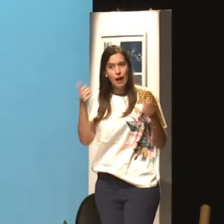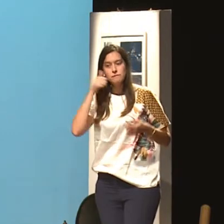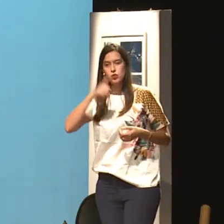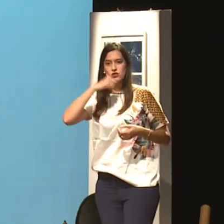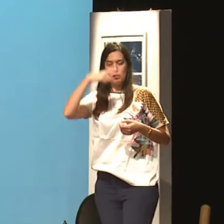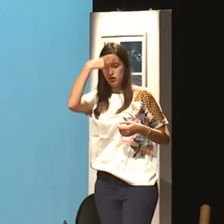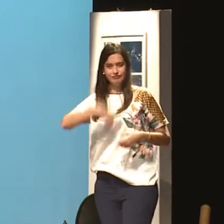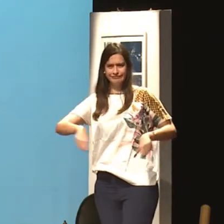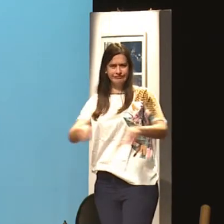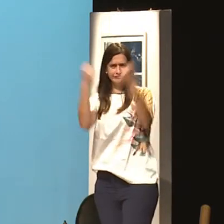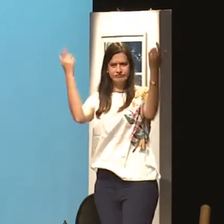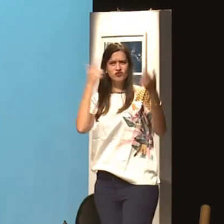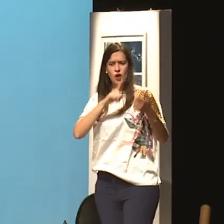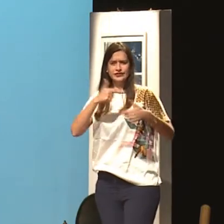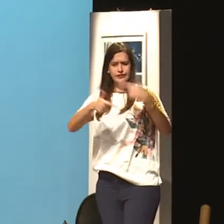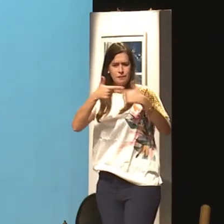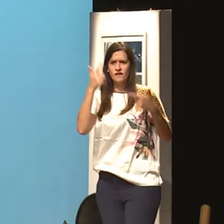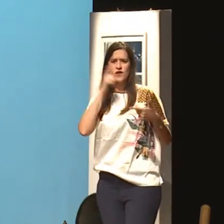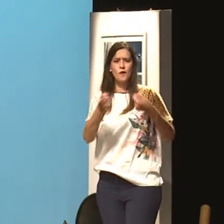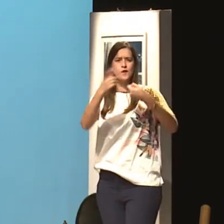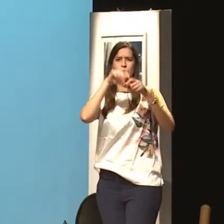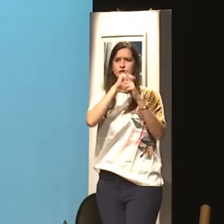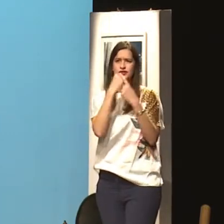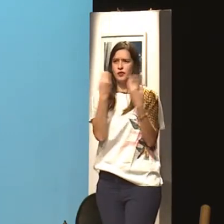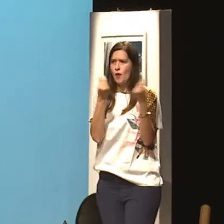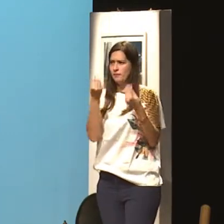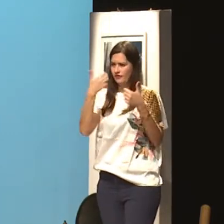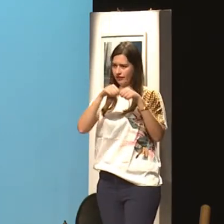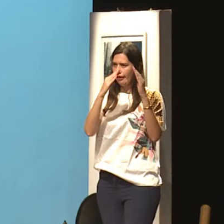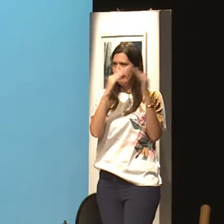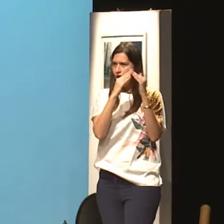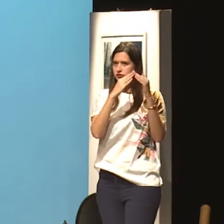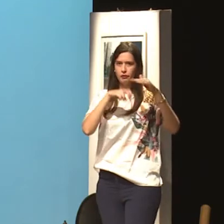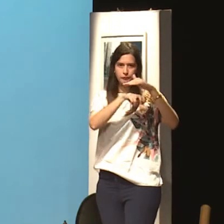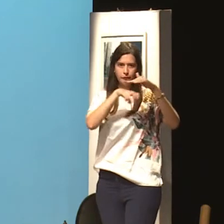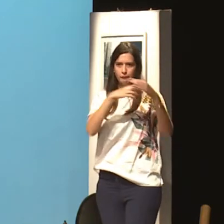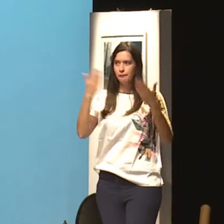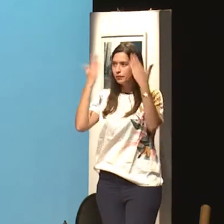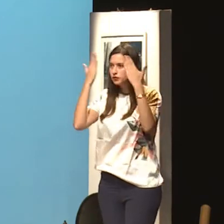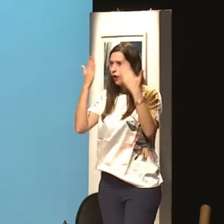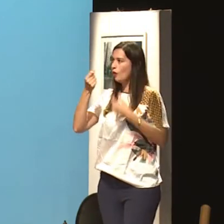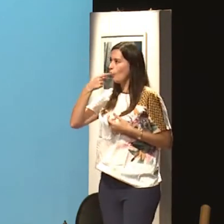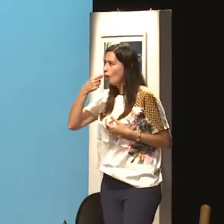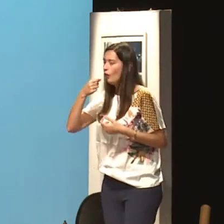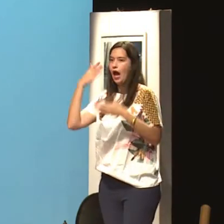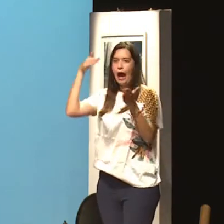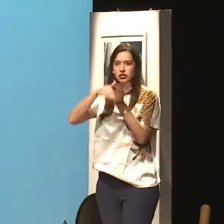tranquila? A mulher já está totalmente destruída psicologicamente, emocionalmente, e ela fica em casa tomando